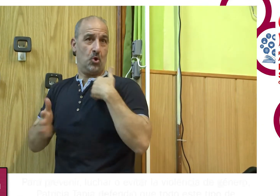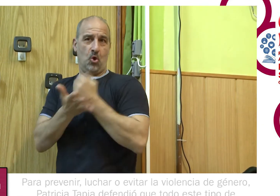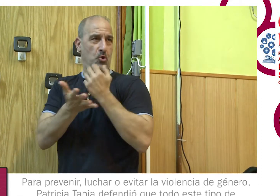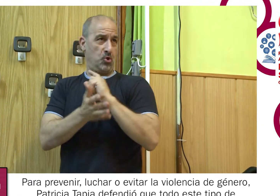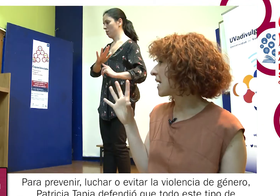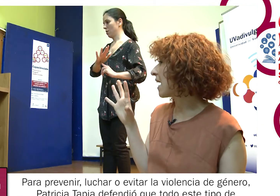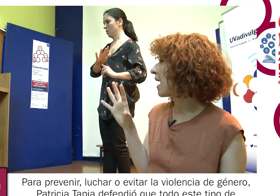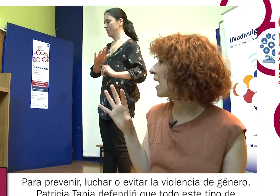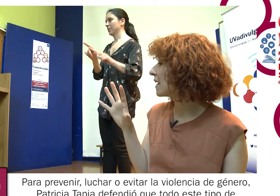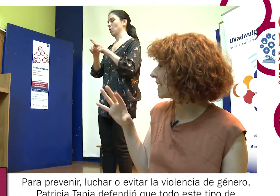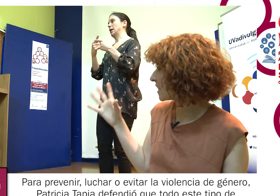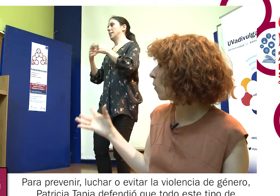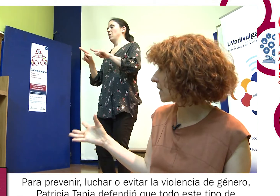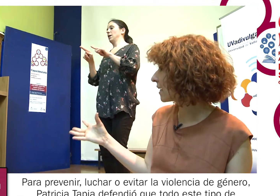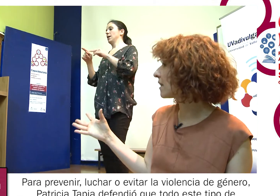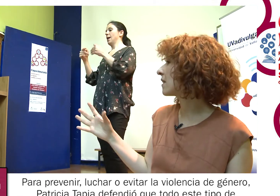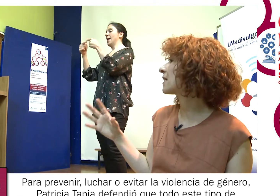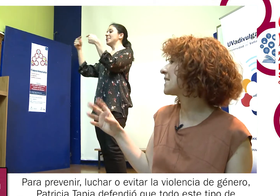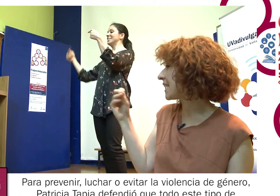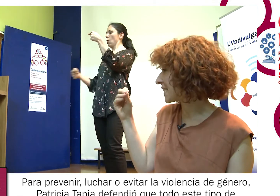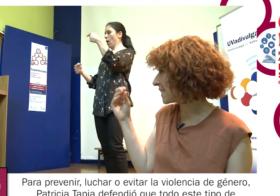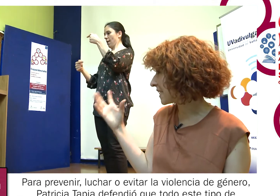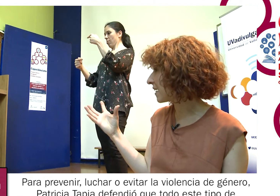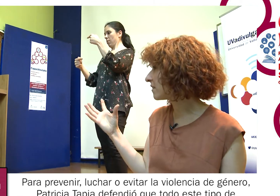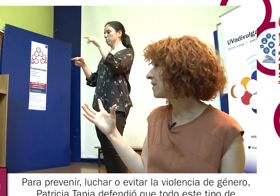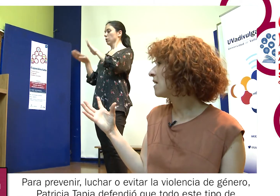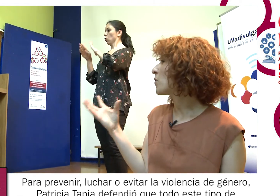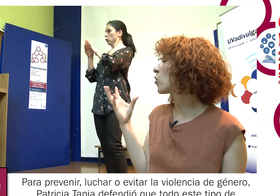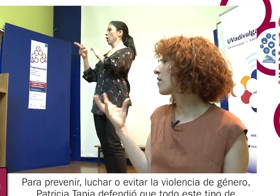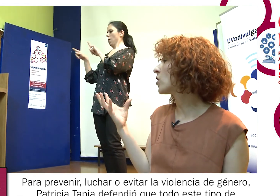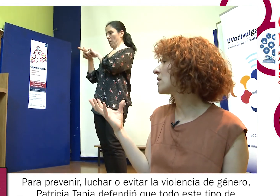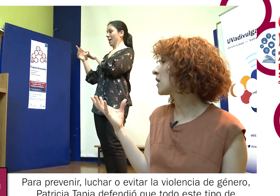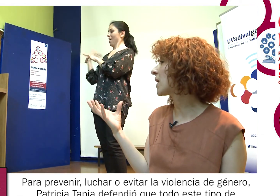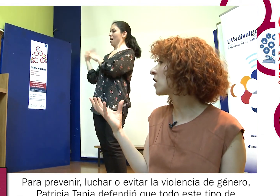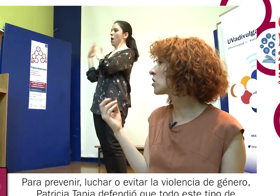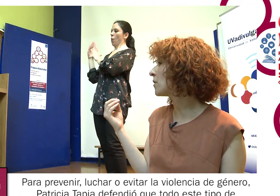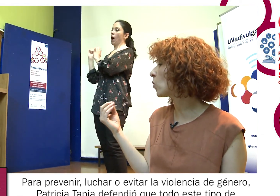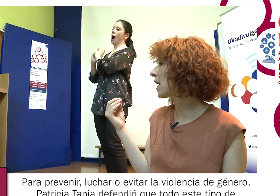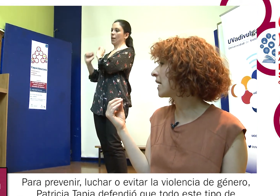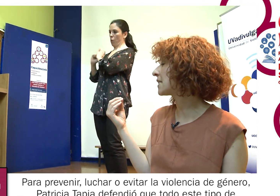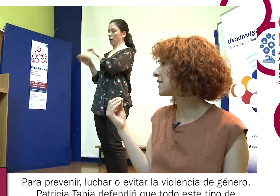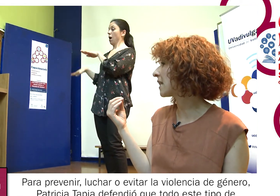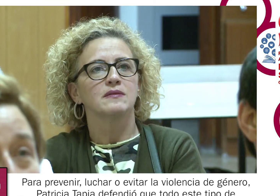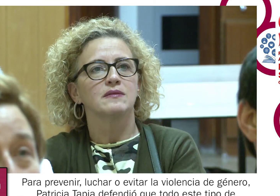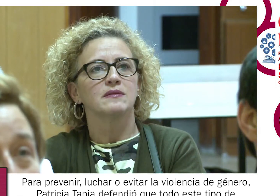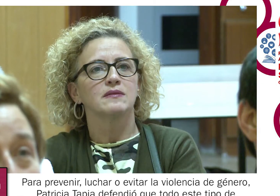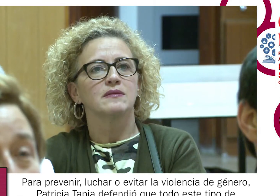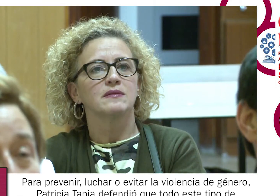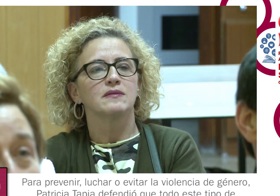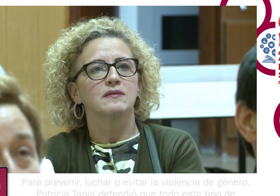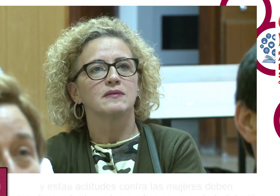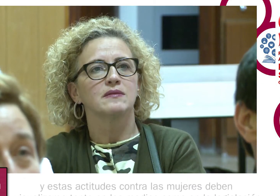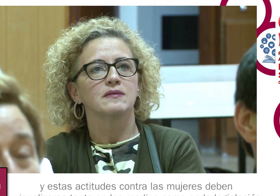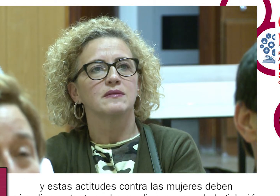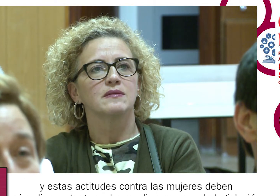Para prevenir, luchar o evitar la violencia de género, Patricia Tapia defendió que todo este tipo de conductas... ...son actos de